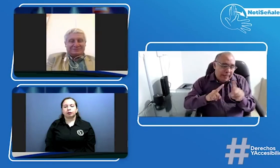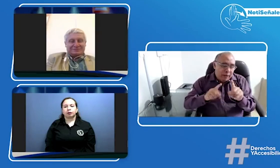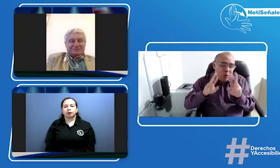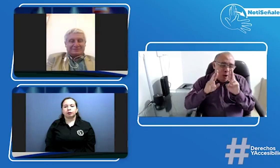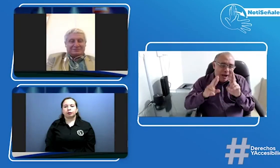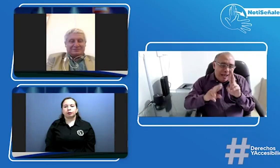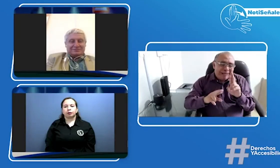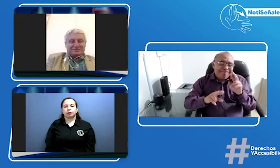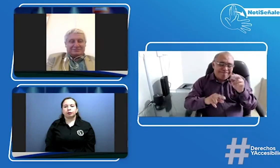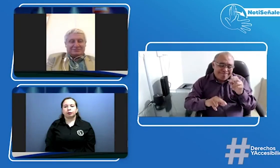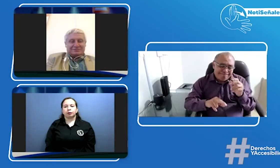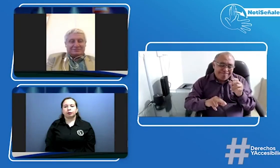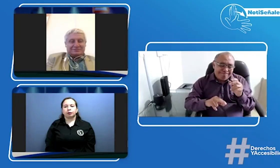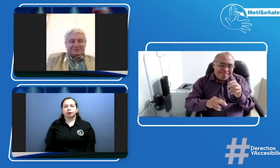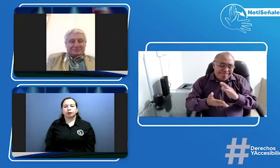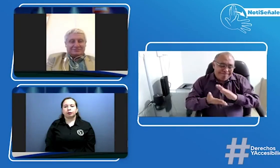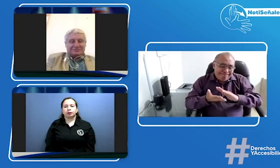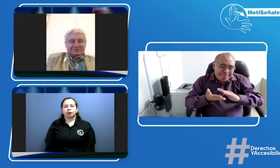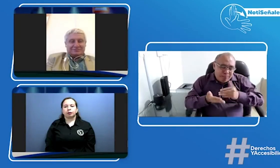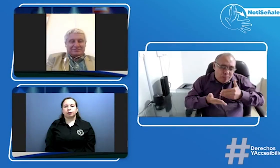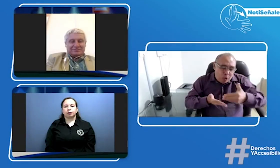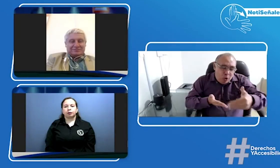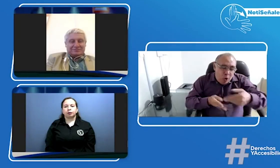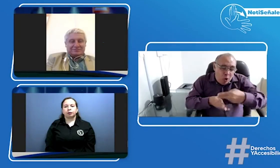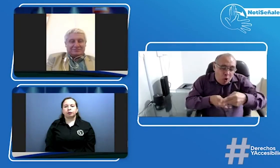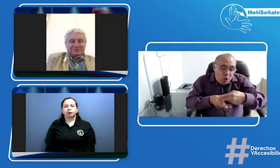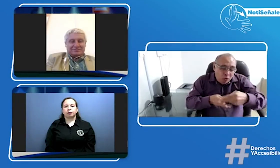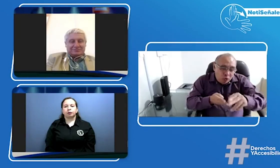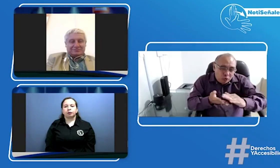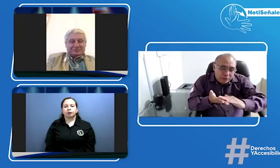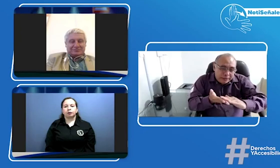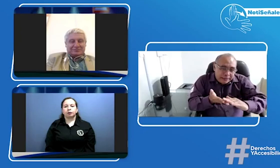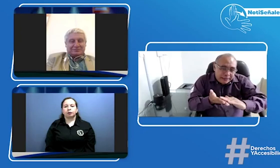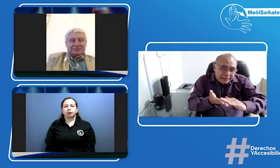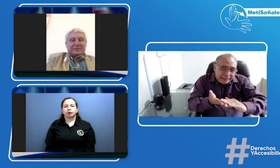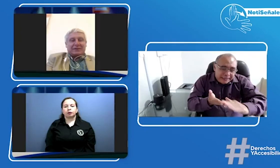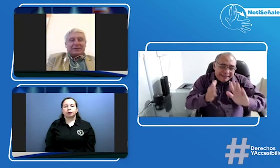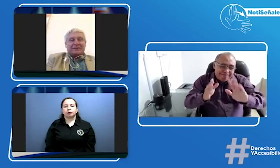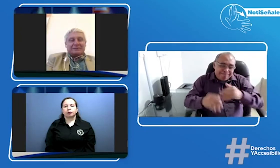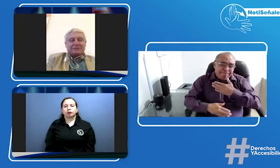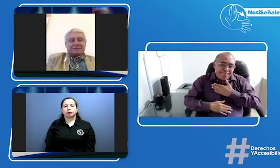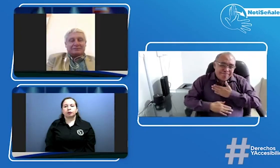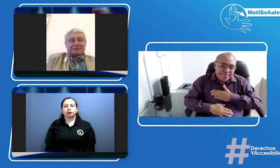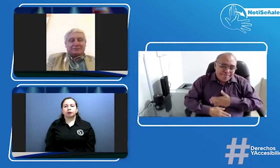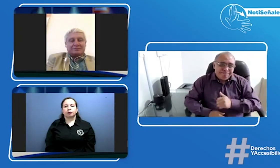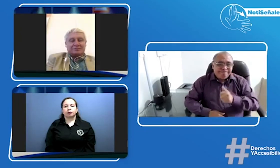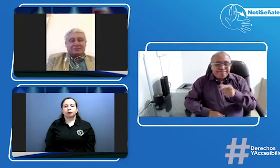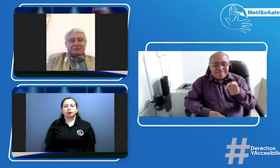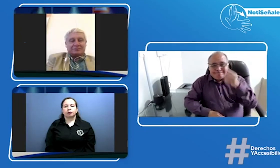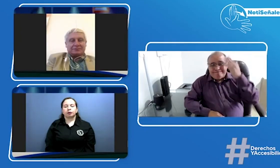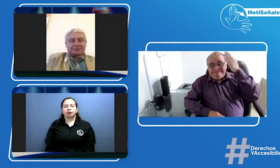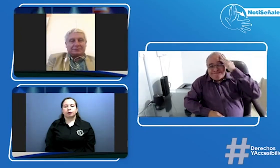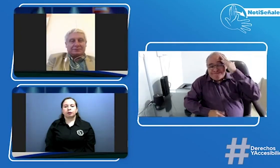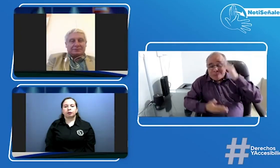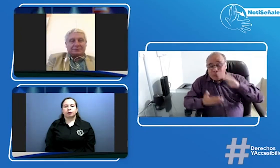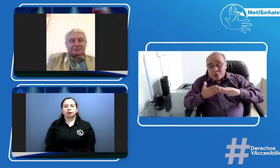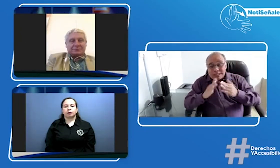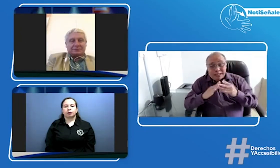para las personas sordas que todavía presenta algunas trabas esperemos que esto pueda terminar pronto y de